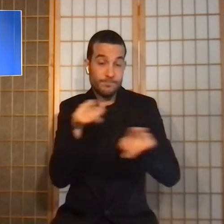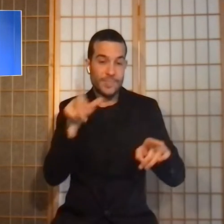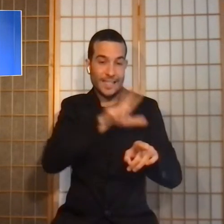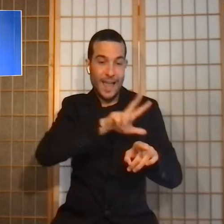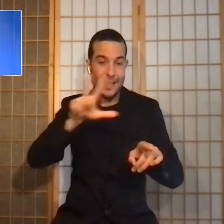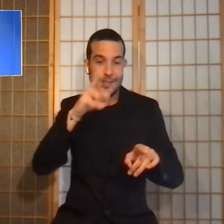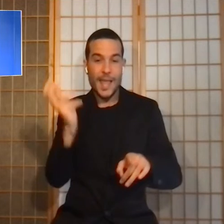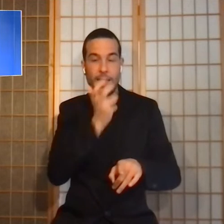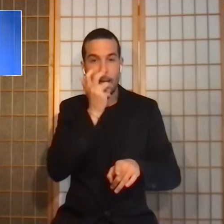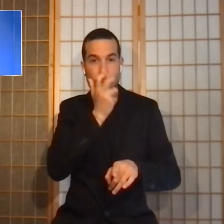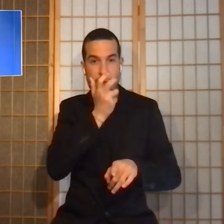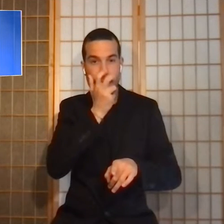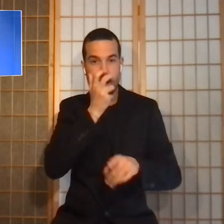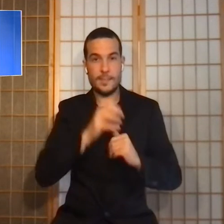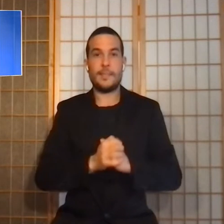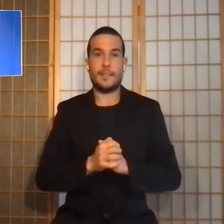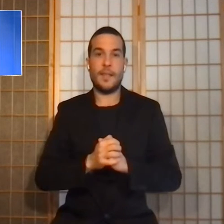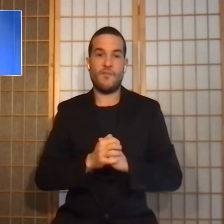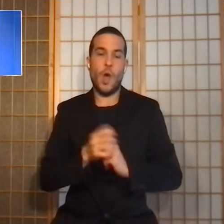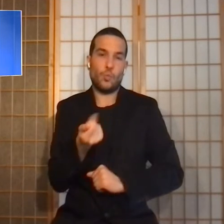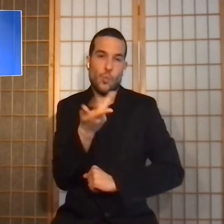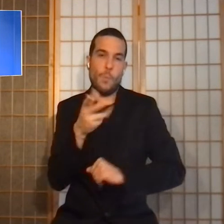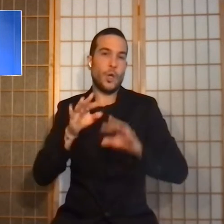intensiva. Il numero è stabile.